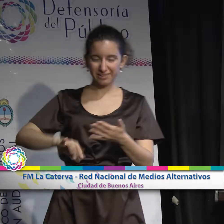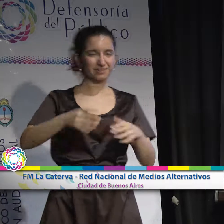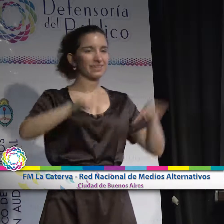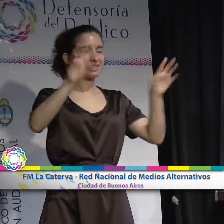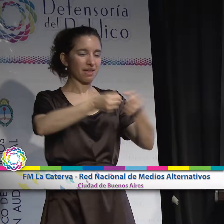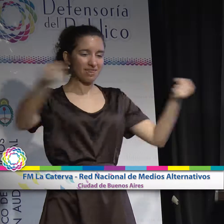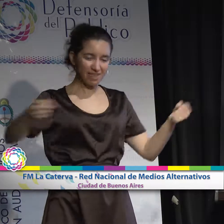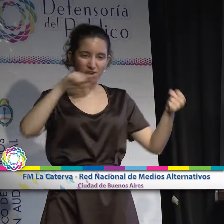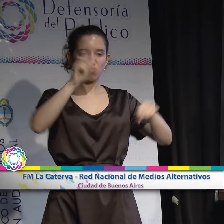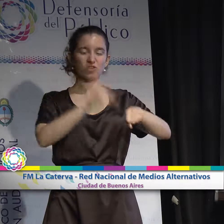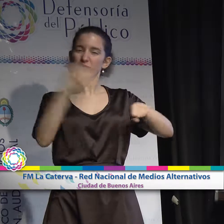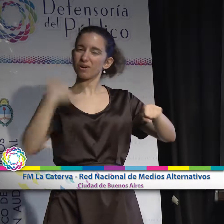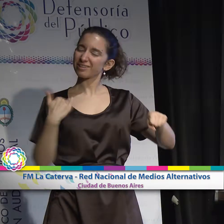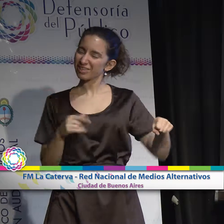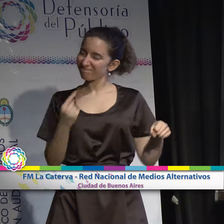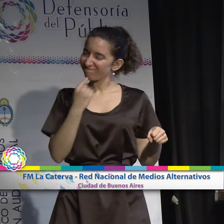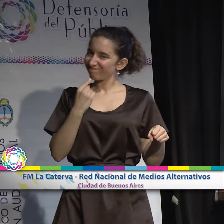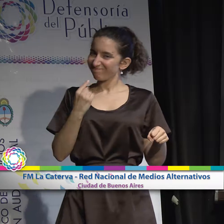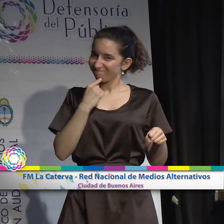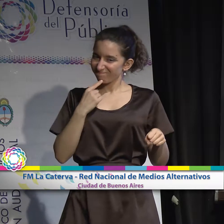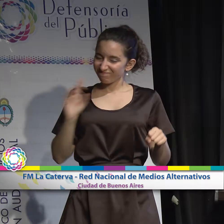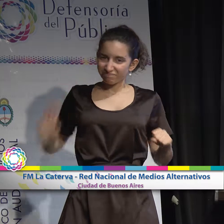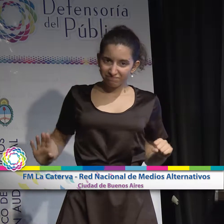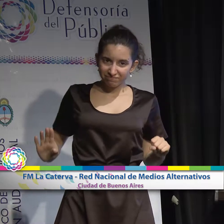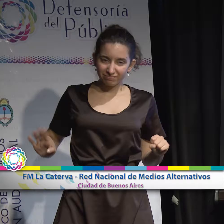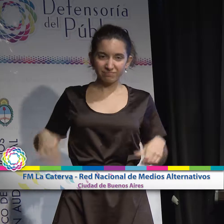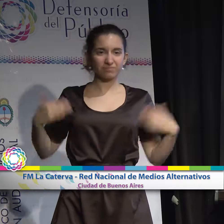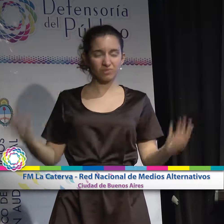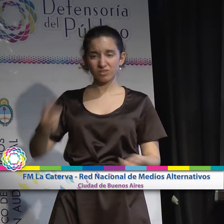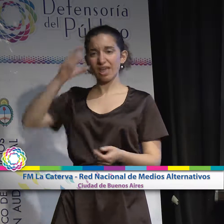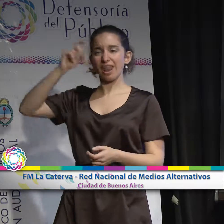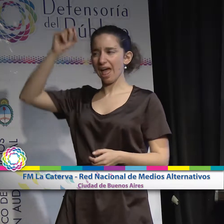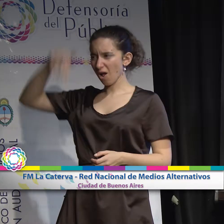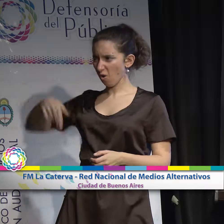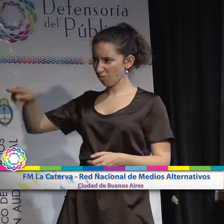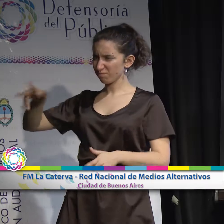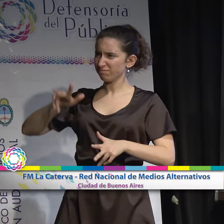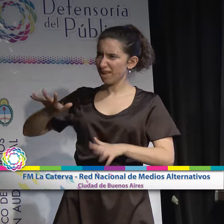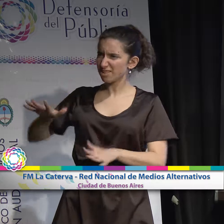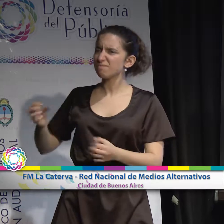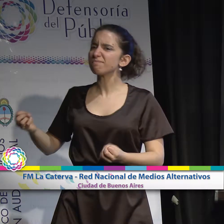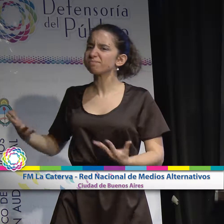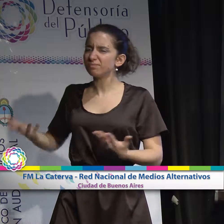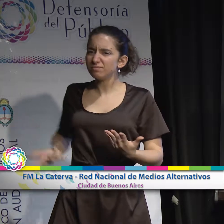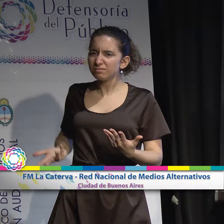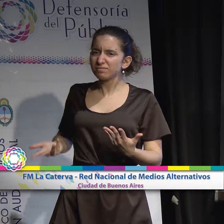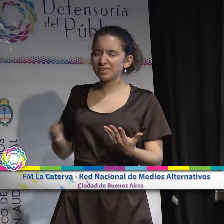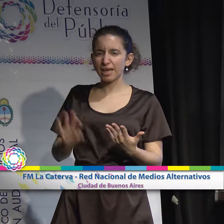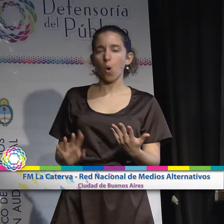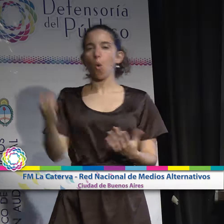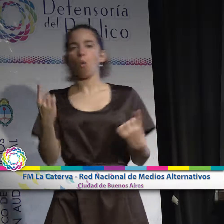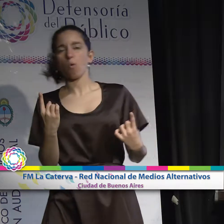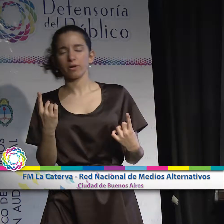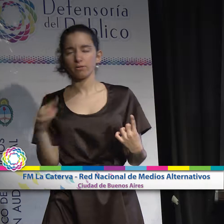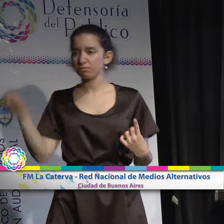Argentino. La respuesta del Ente Nacional de Comunicaciones no resulta una reacción aleatoria ante casos aislados,